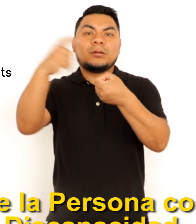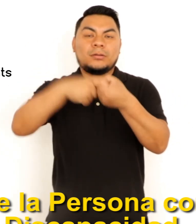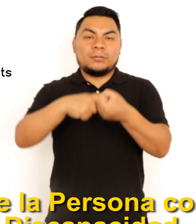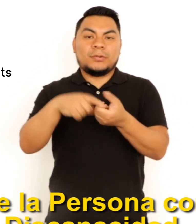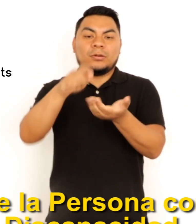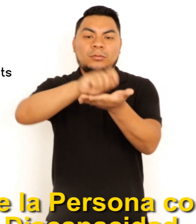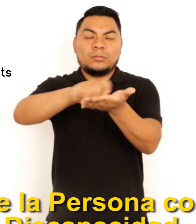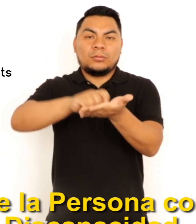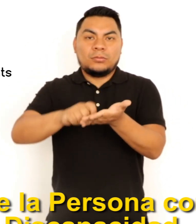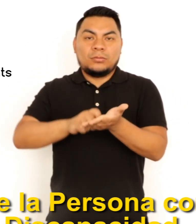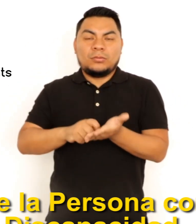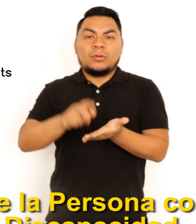1. 2. 2.